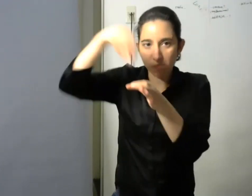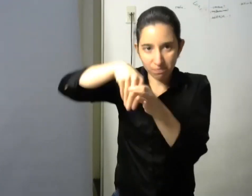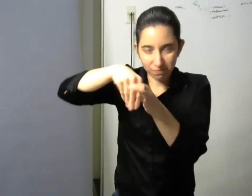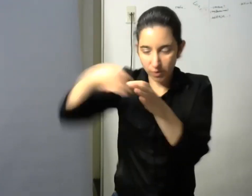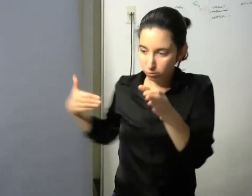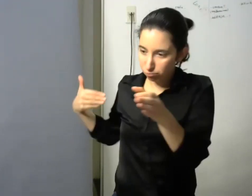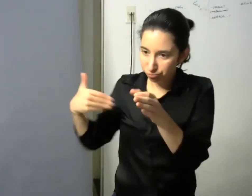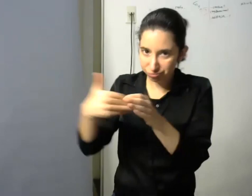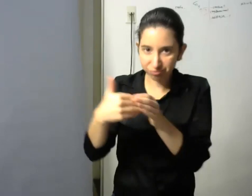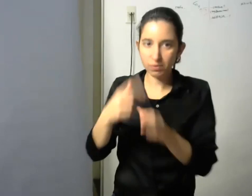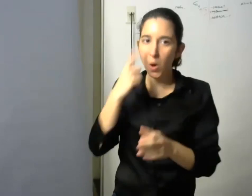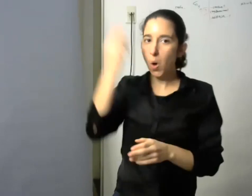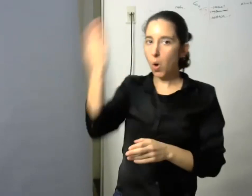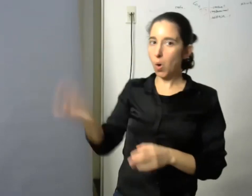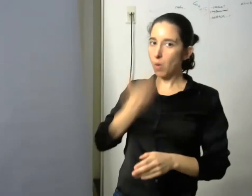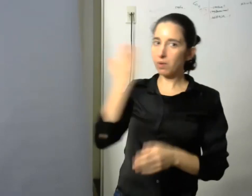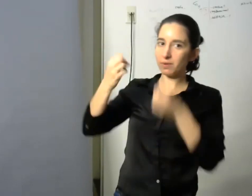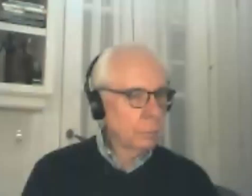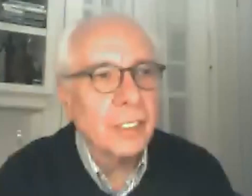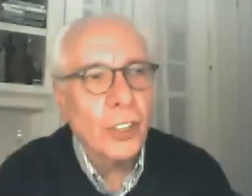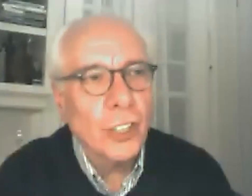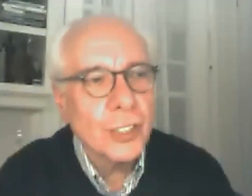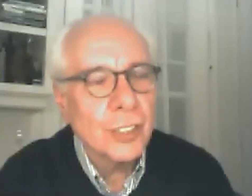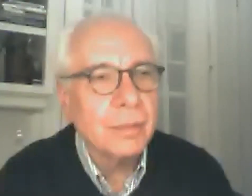¿qué tal? buenas noches a todos ¿te escuchamos?